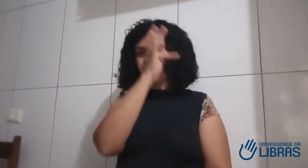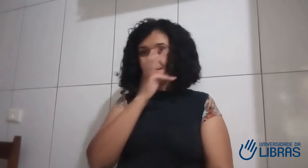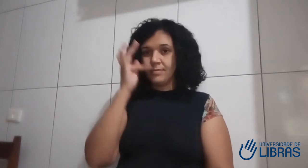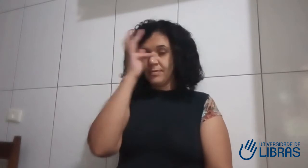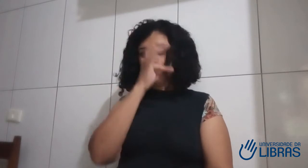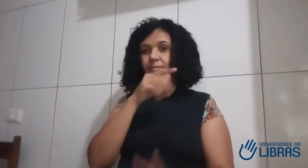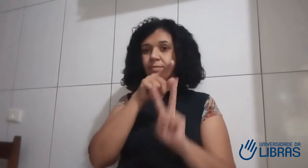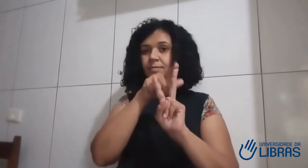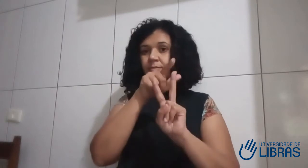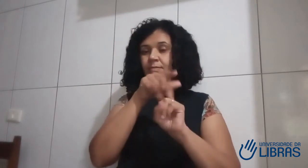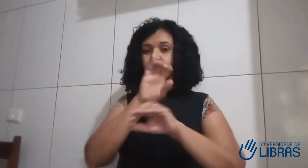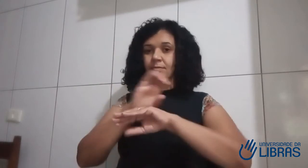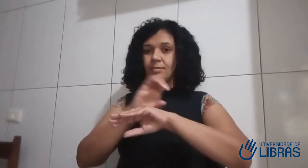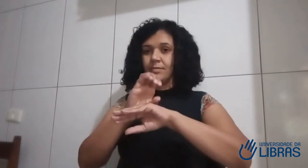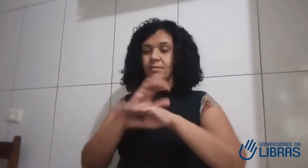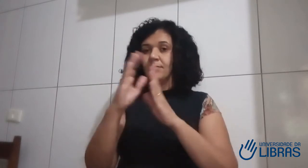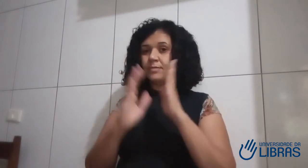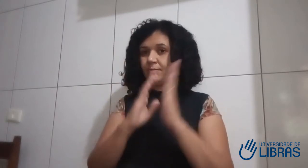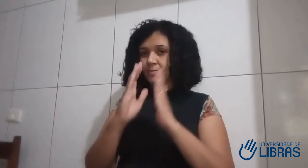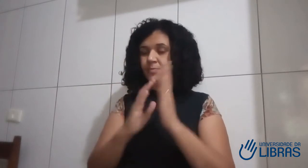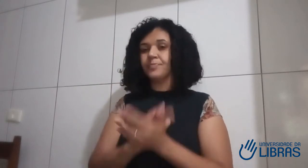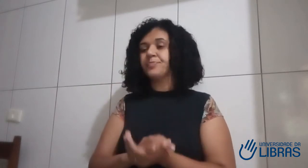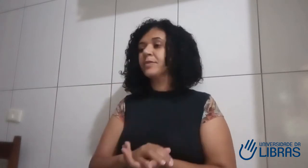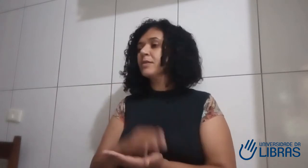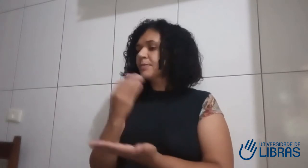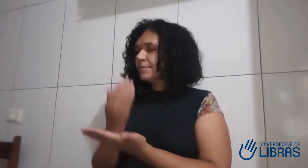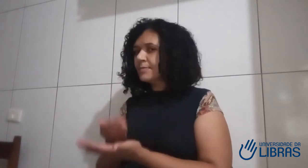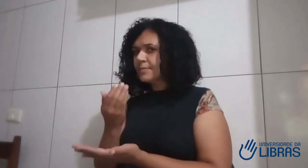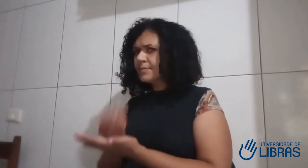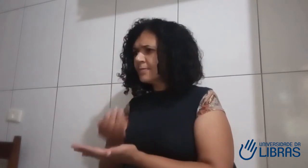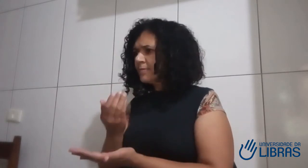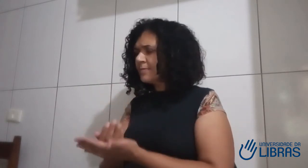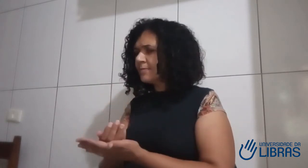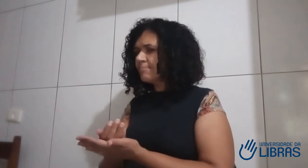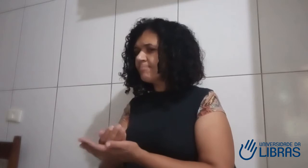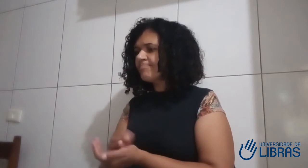materiais gratuitos lá da internet. Aí comecei a estudar, fazia vários cursinhos online,